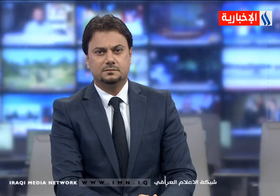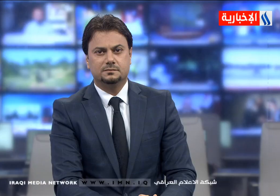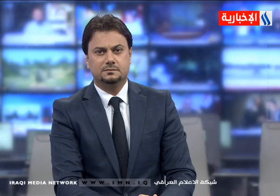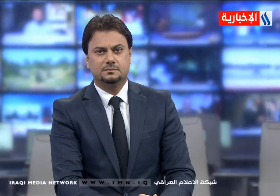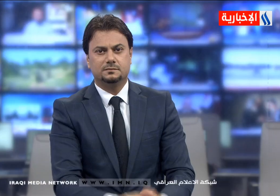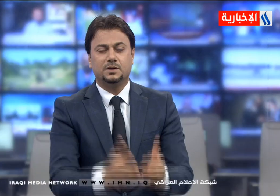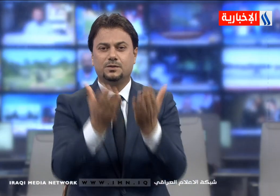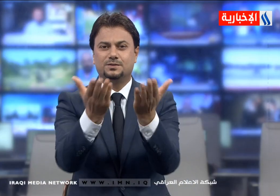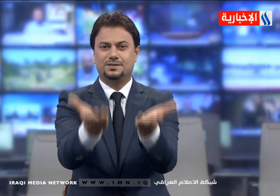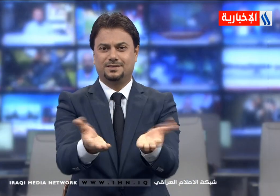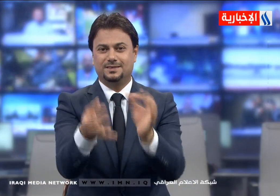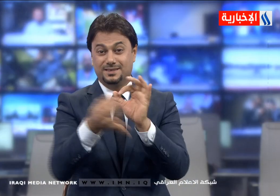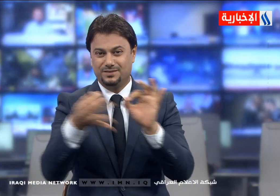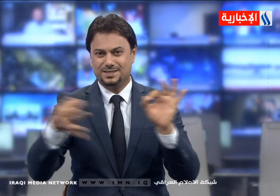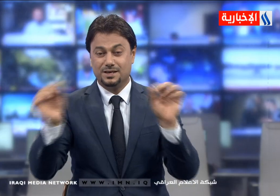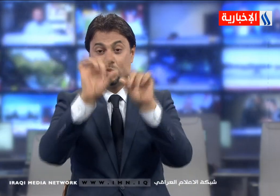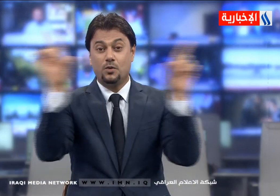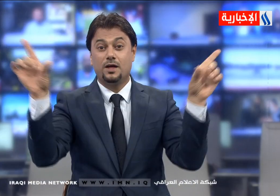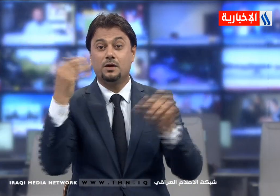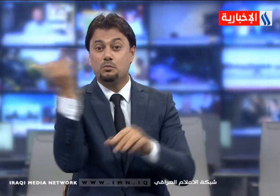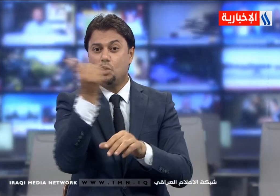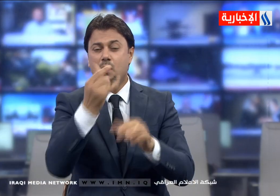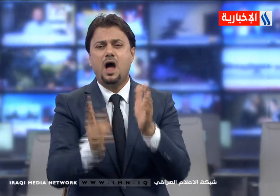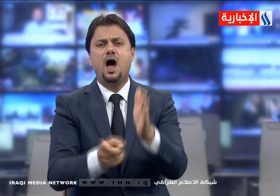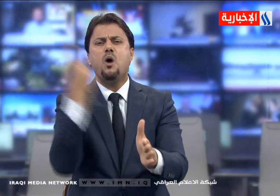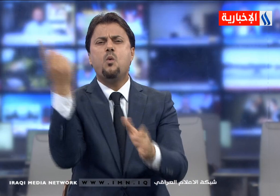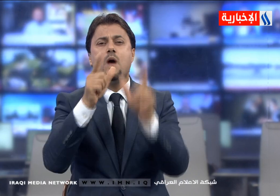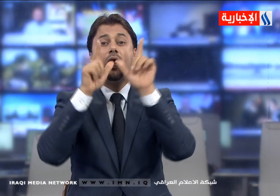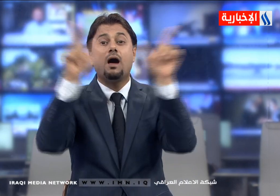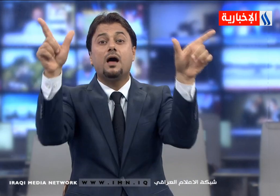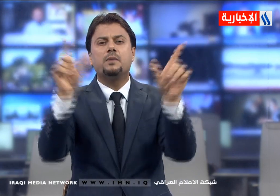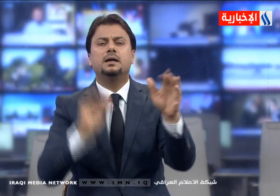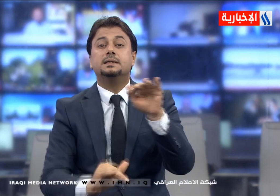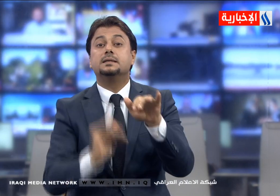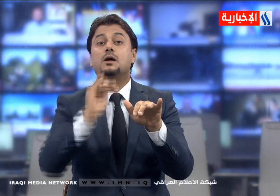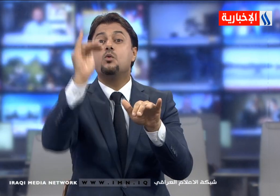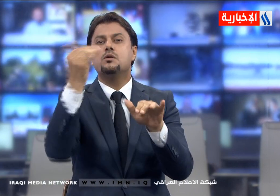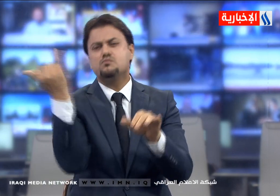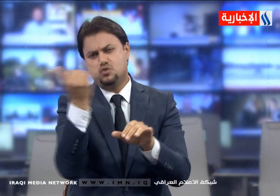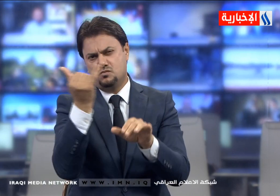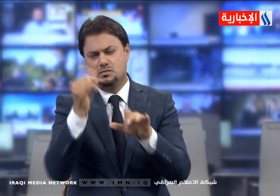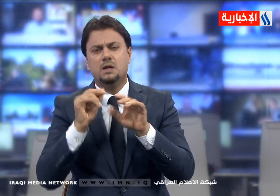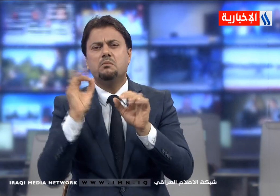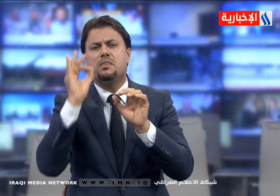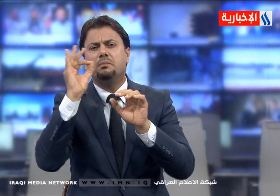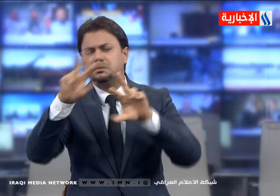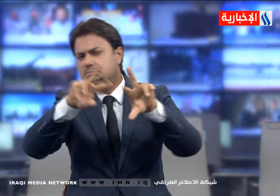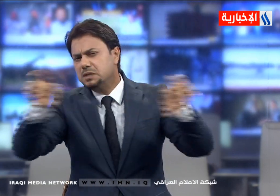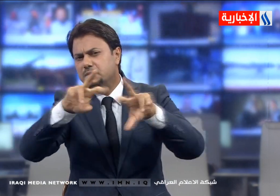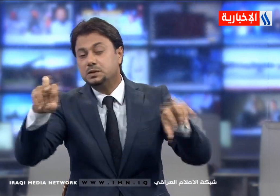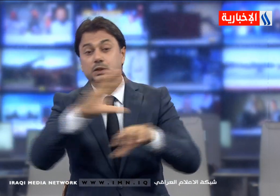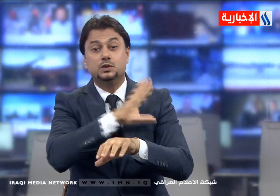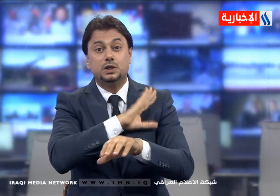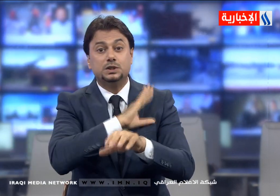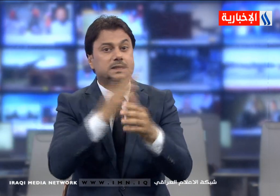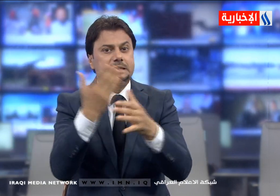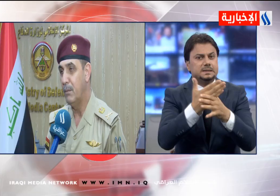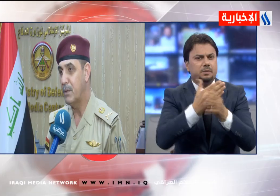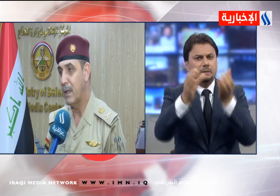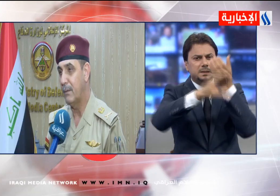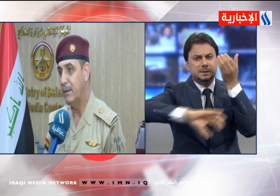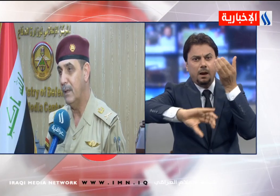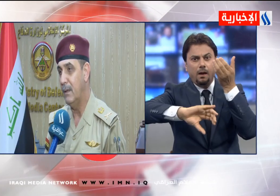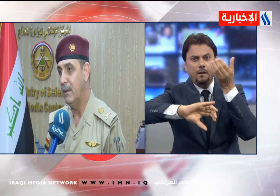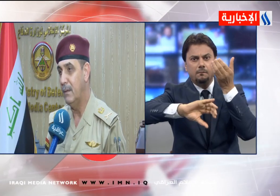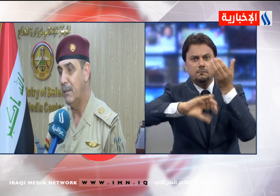أهلا بكم من جديد مشاهدين الكرام خبرونا الأول من تطورات المشهد الأمني والعمليات العسكرية للسيطرة على